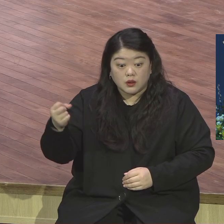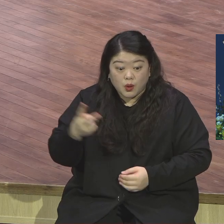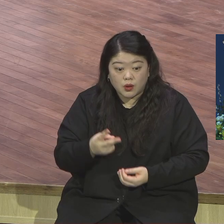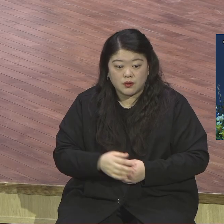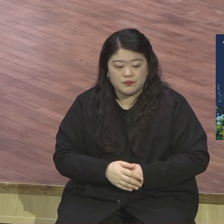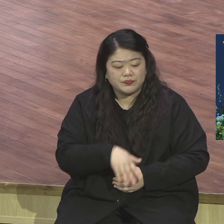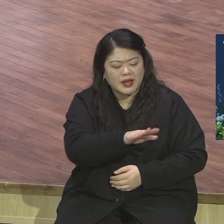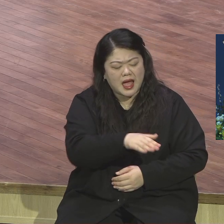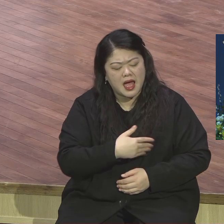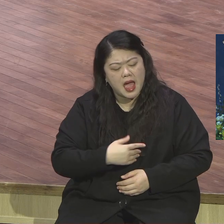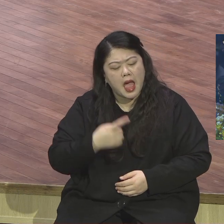평강을 주리라.